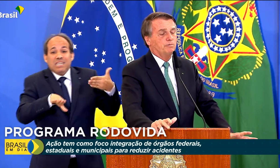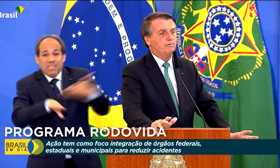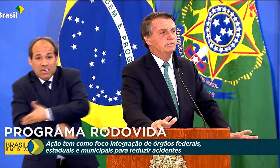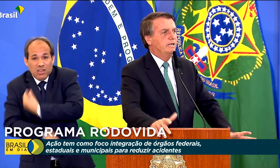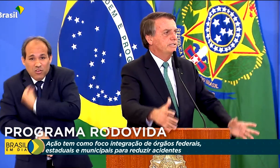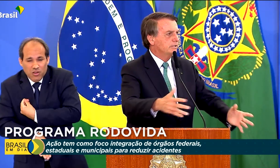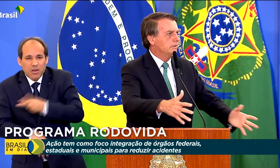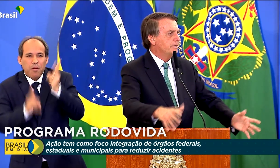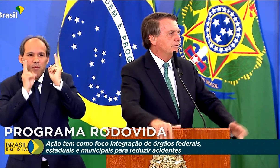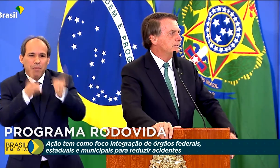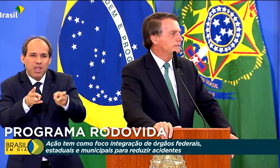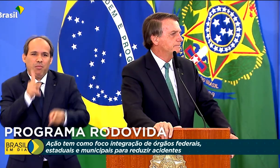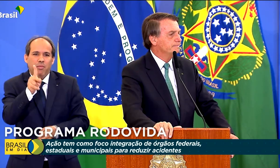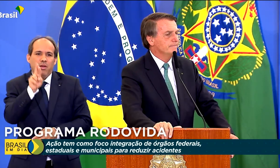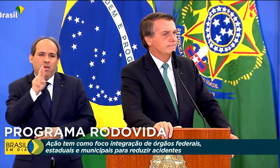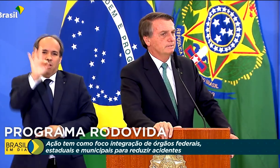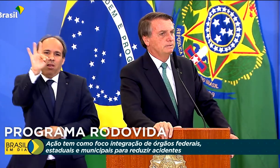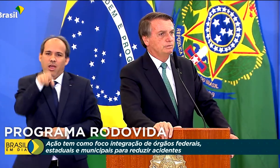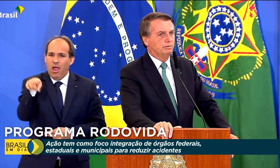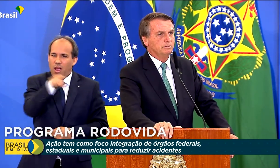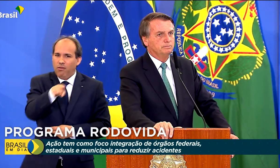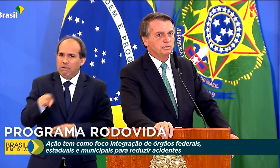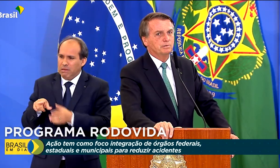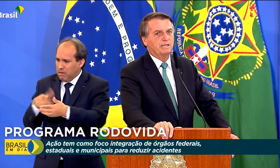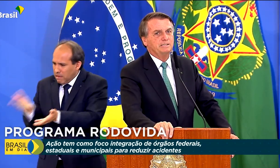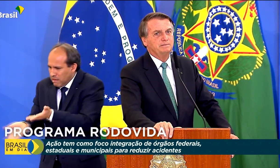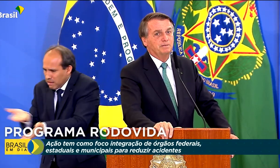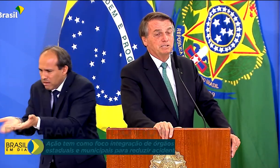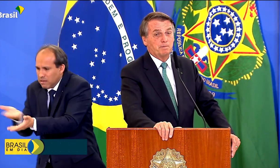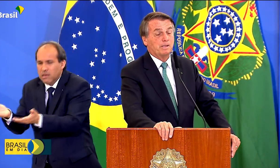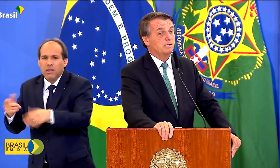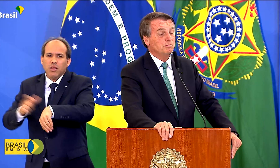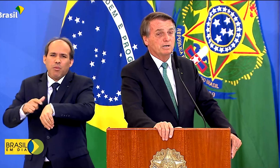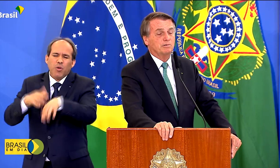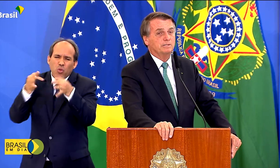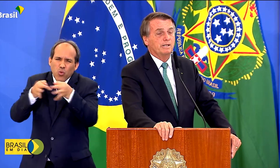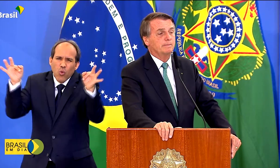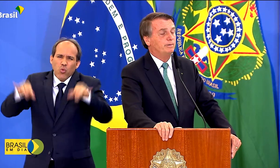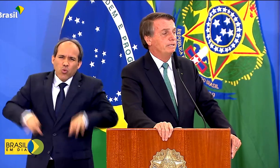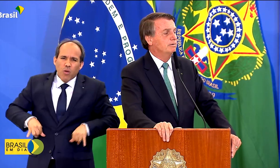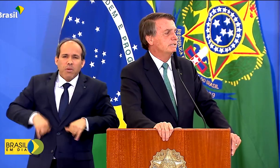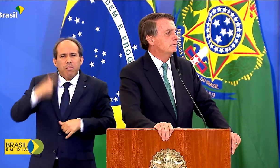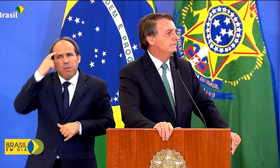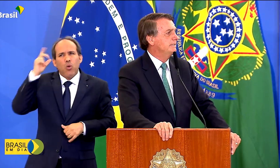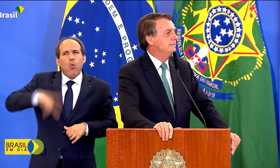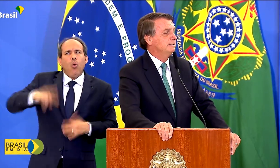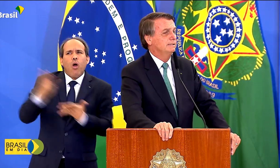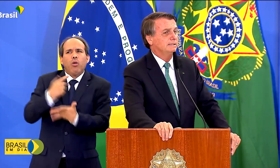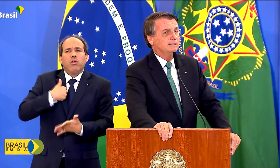Isso é confortante no momento de dor muito grande. A gente pensa que nunca acontece e pode acontecer com a gente.